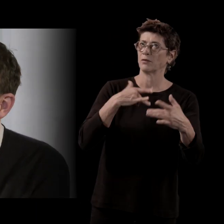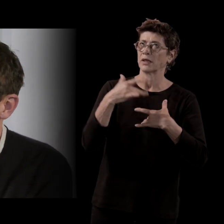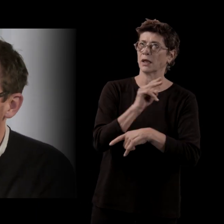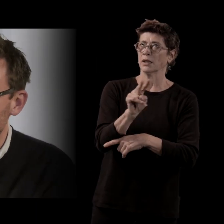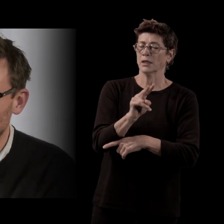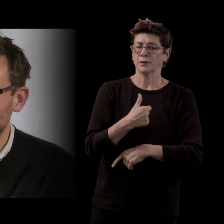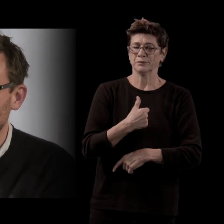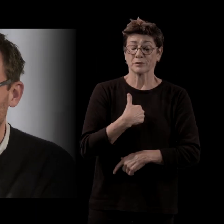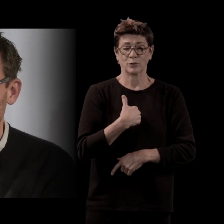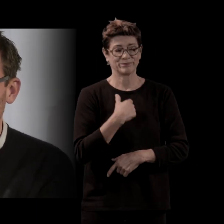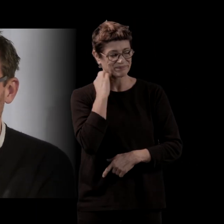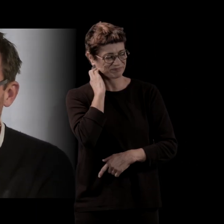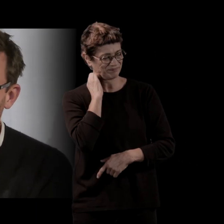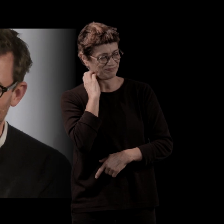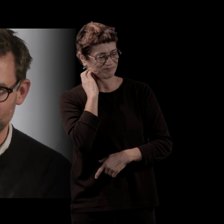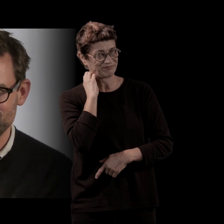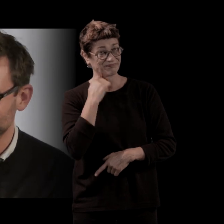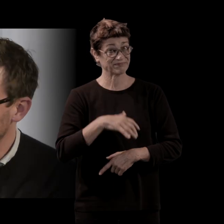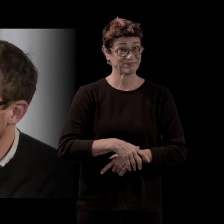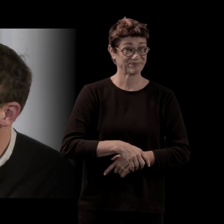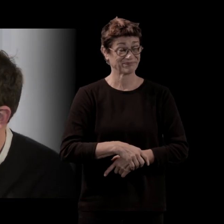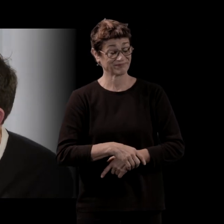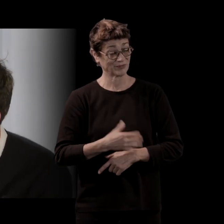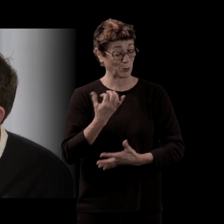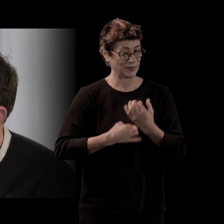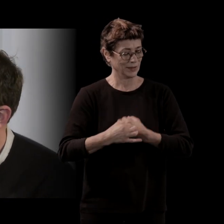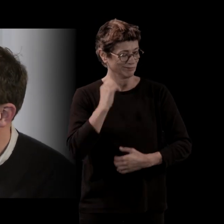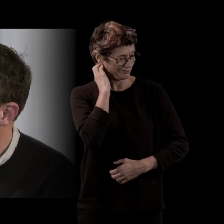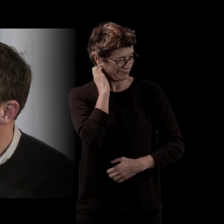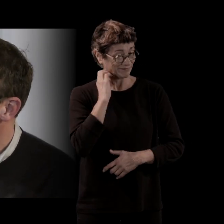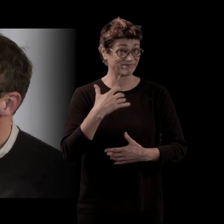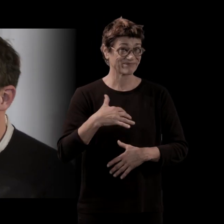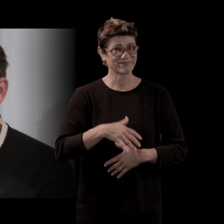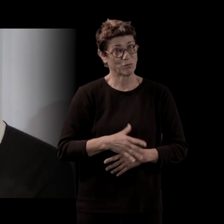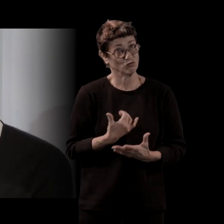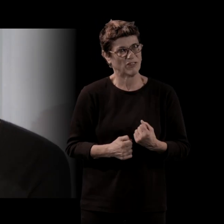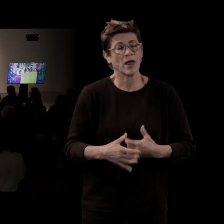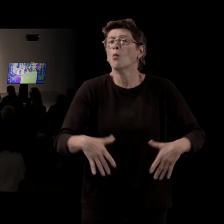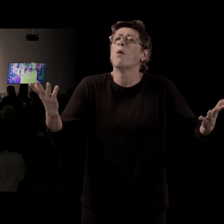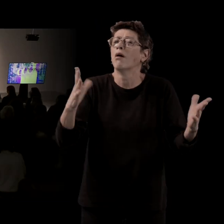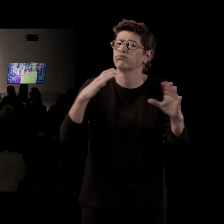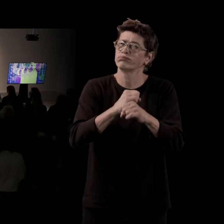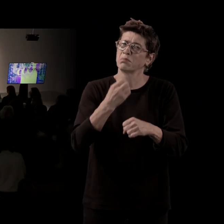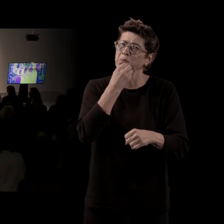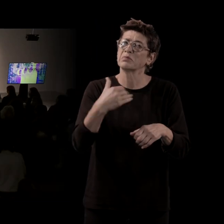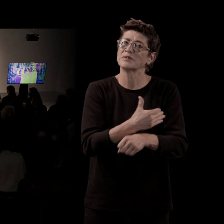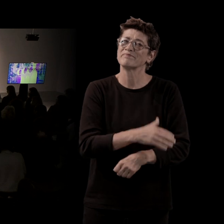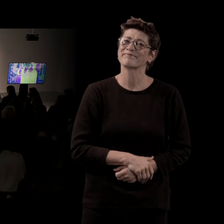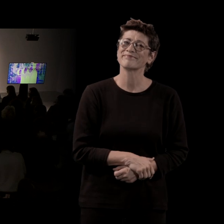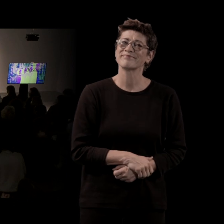On m'a raconté pendant la... Oh, quand même ! Pendant la... Voilà. Mais sinon, ça s'est très bien passé, oui. Mais c'est vrai qu'il y